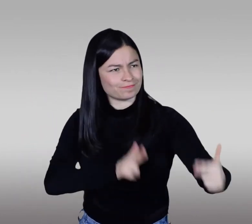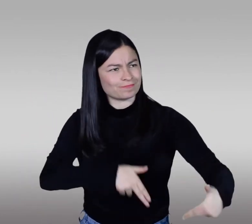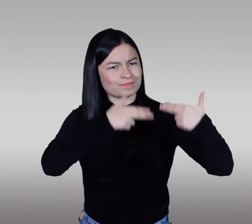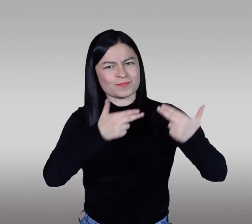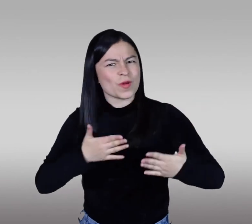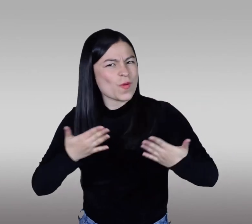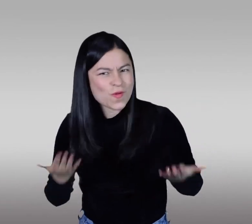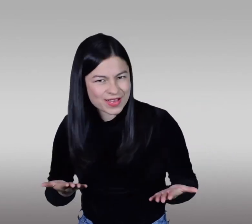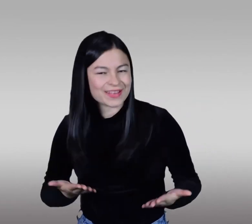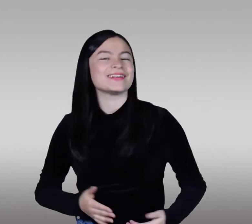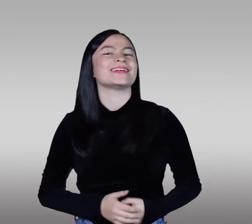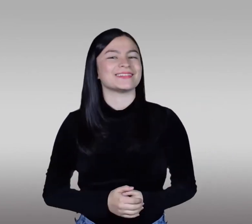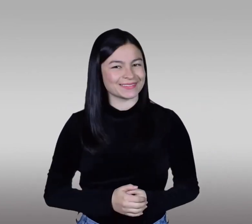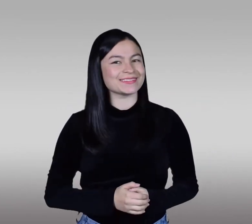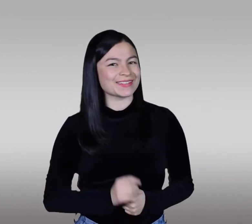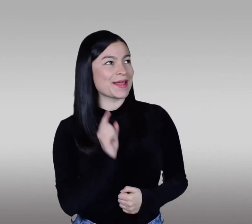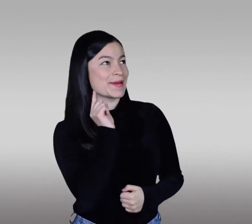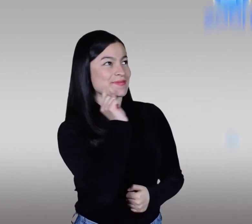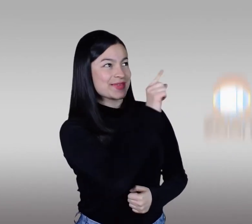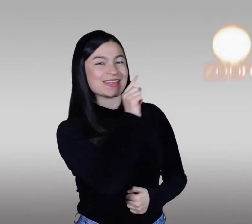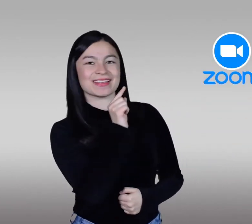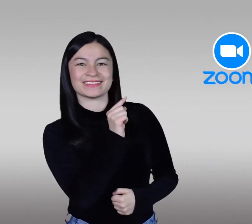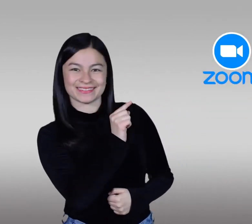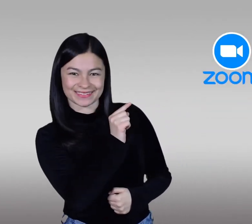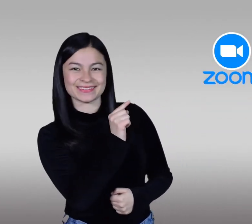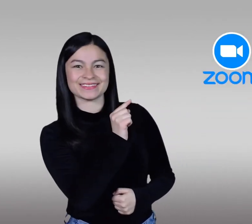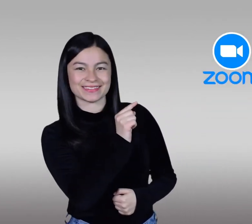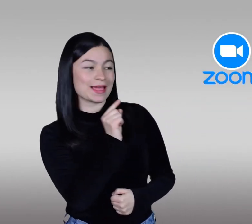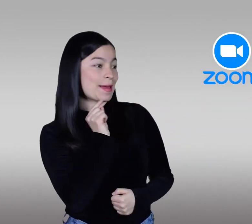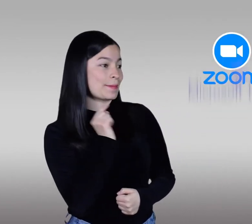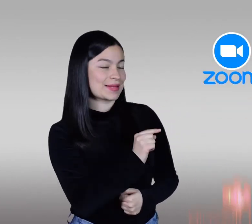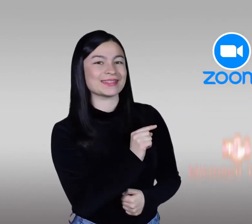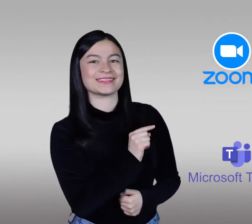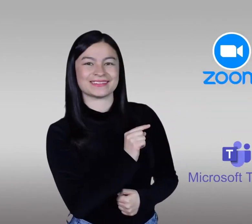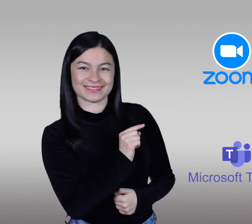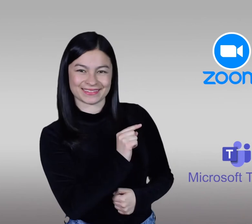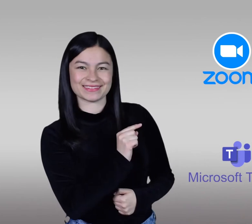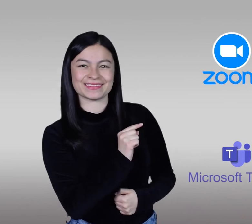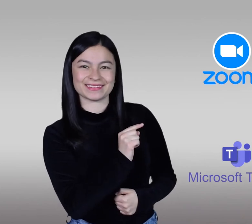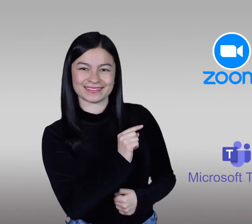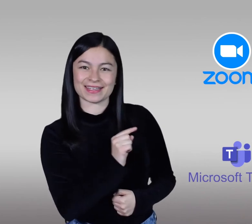a través de diversas plataformas como Google, Microsoft Teams,